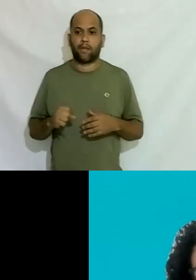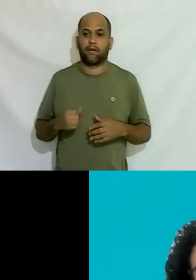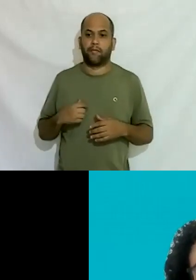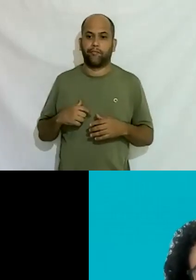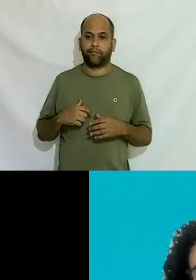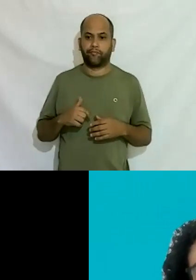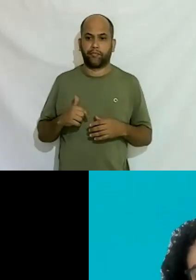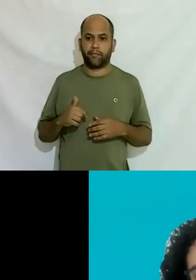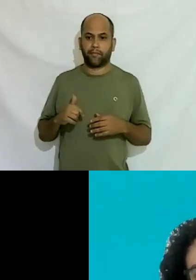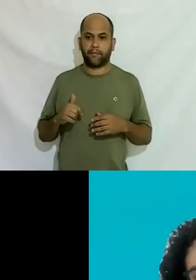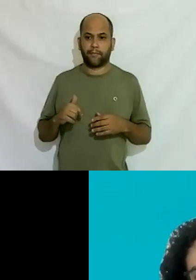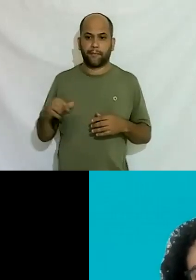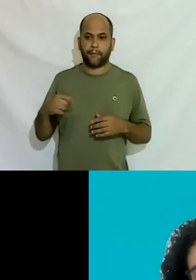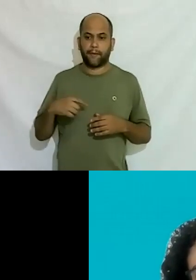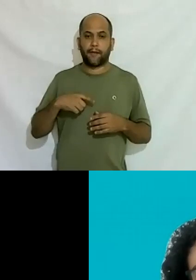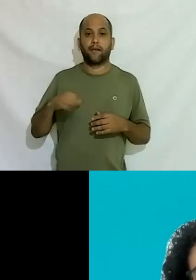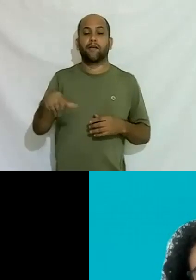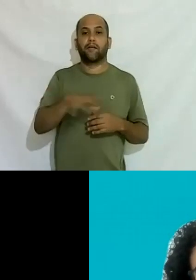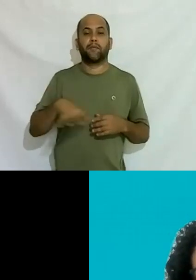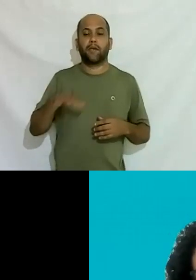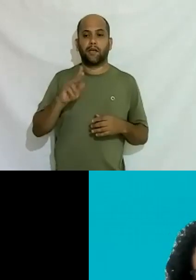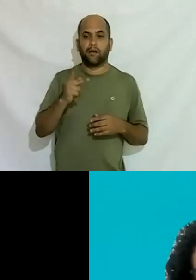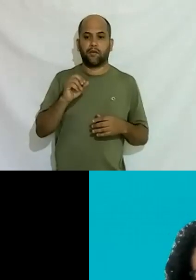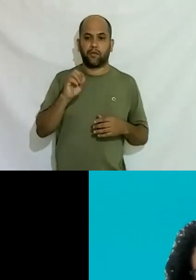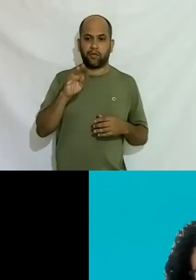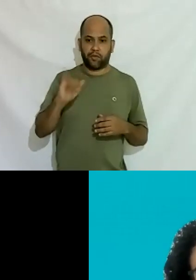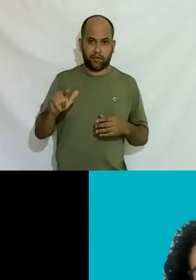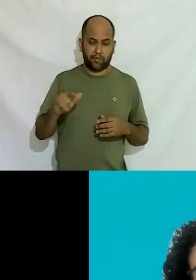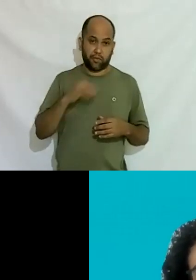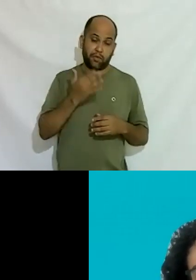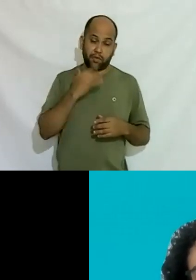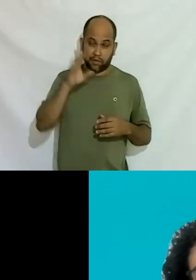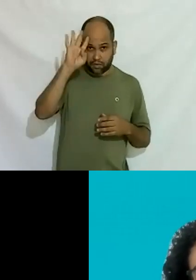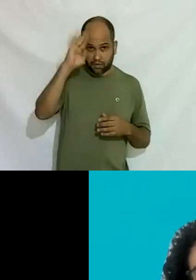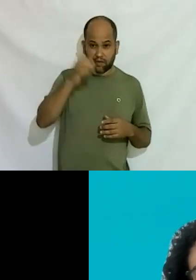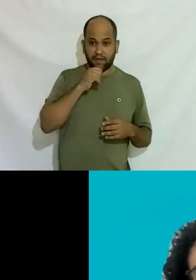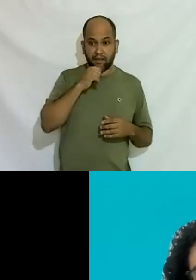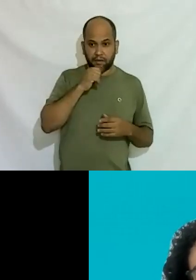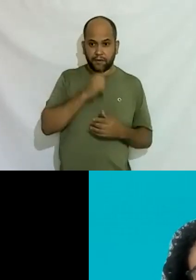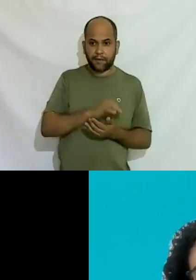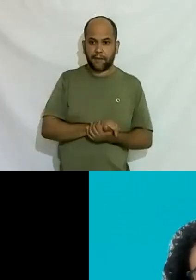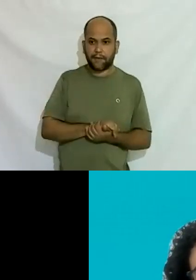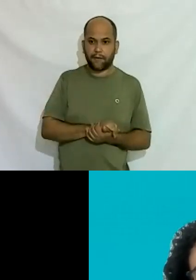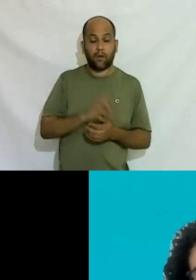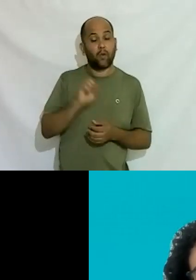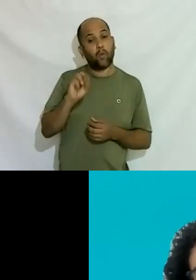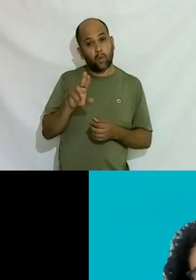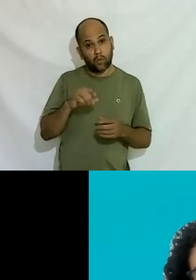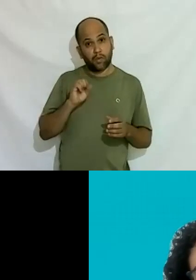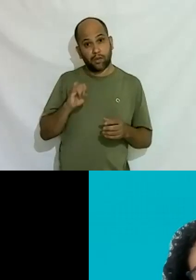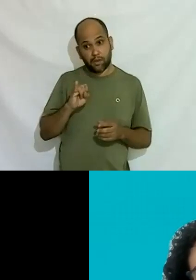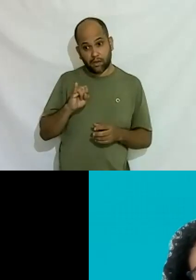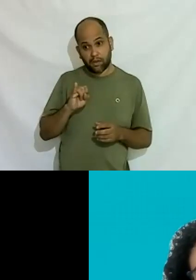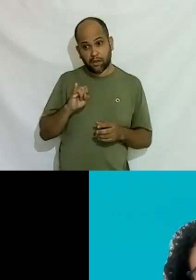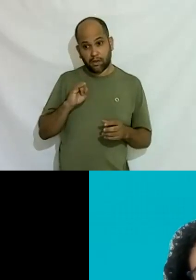jogar a pessoa em um ambiente totalmente hostil não adianta não vai a pessoa não vai ficar ou se ficar porque